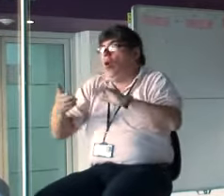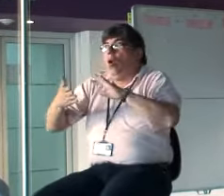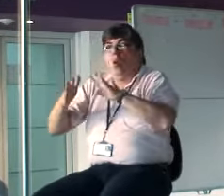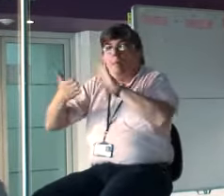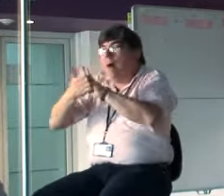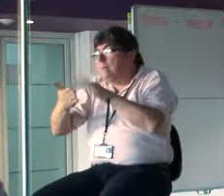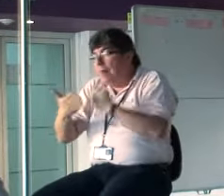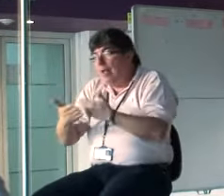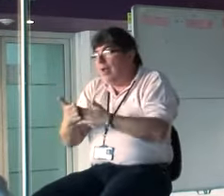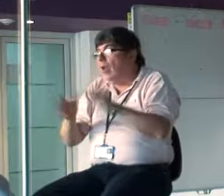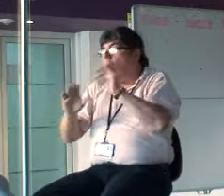pueden estar en el computador.